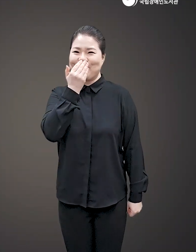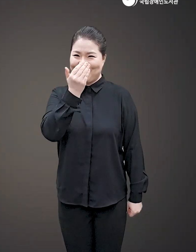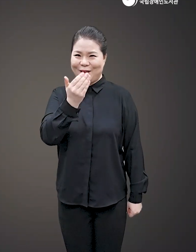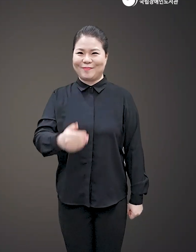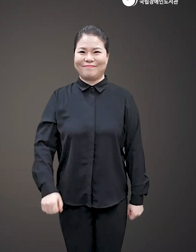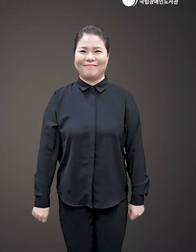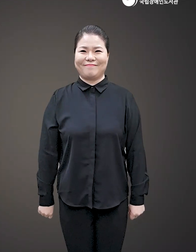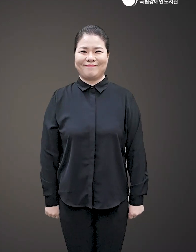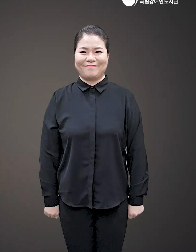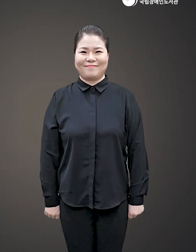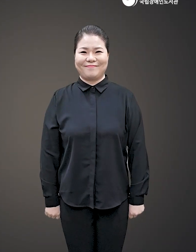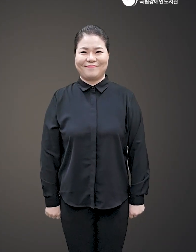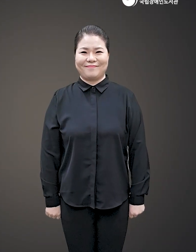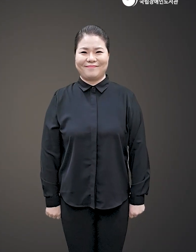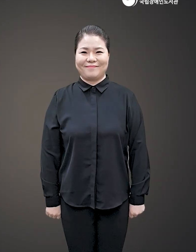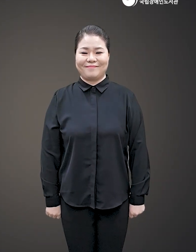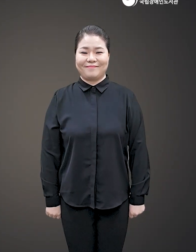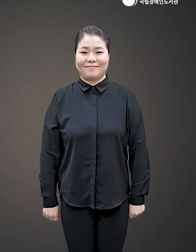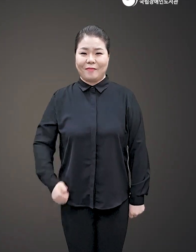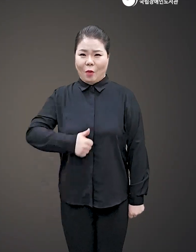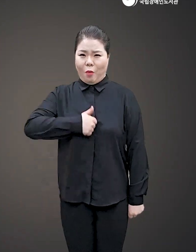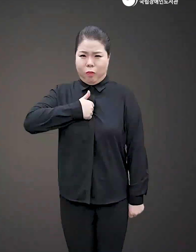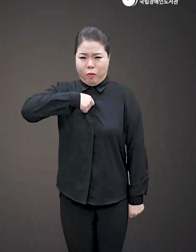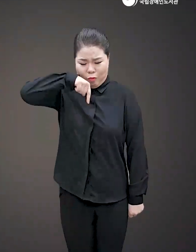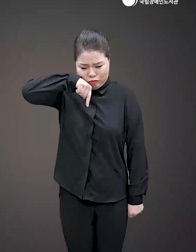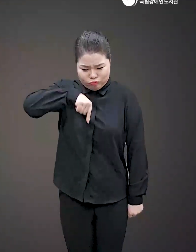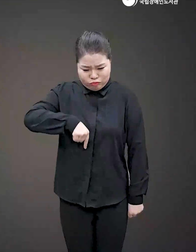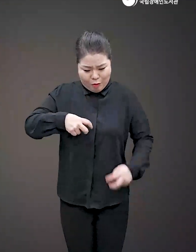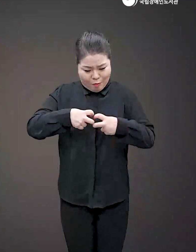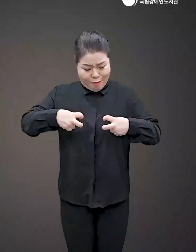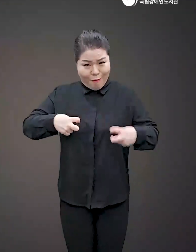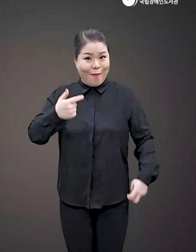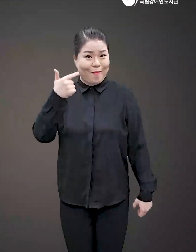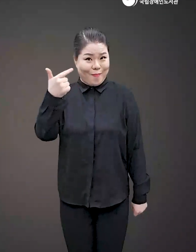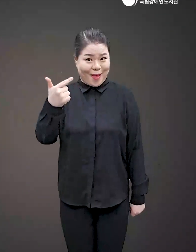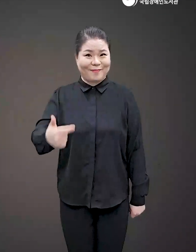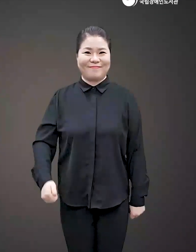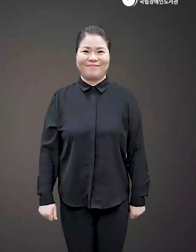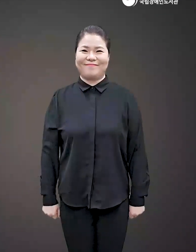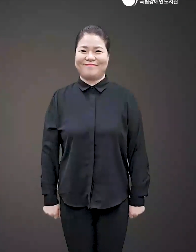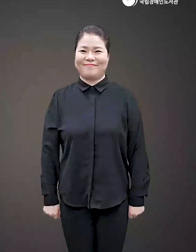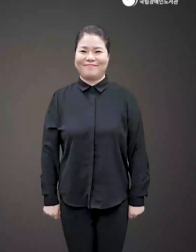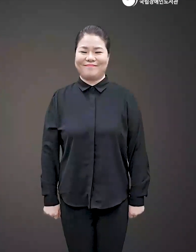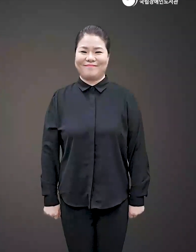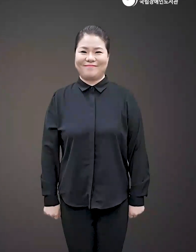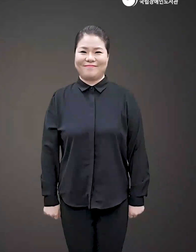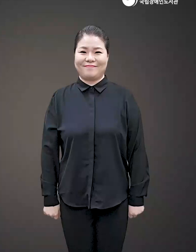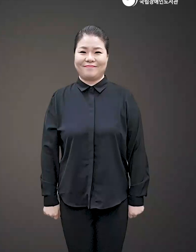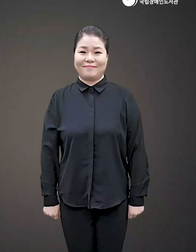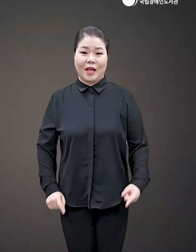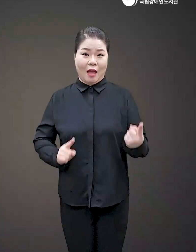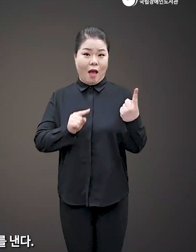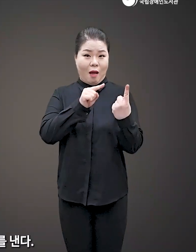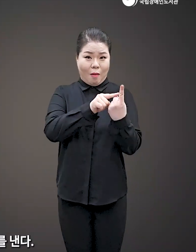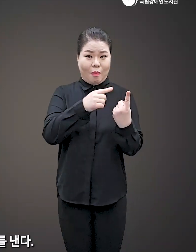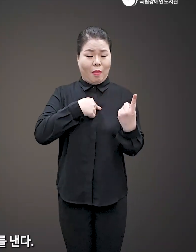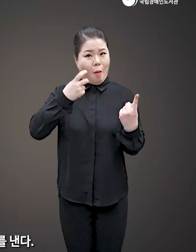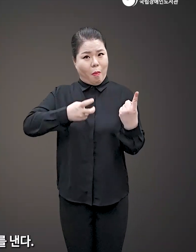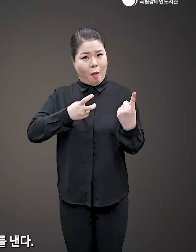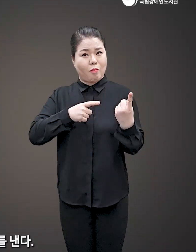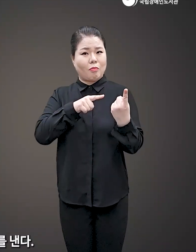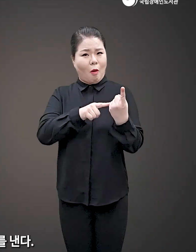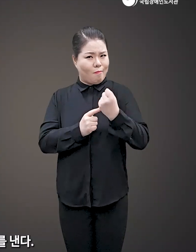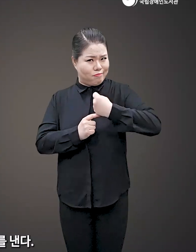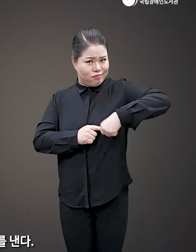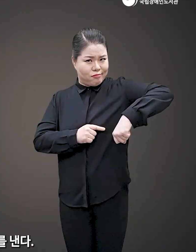합리적인 방안을 찾아낼 수 있다 분노의 배후에 숨어 있는 6가지 원인 감정 상대방이